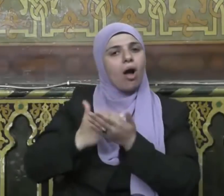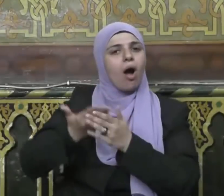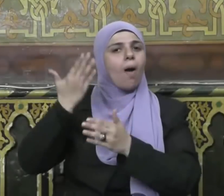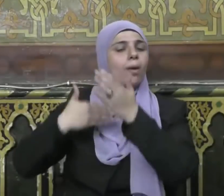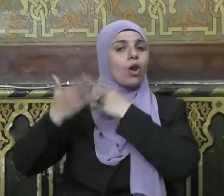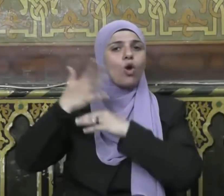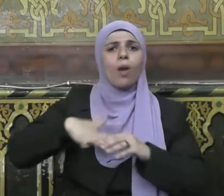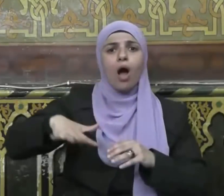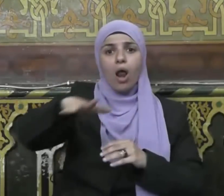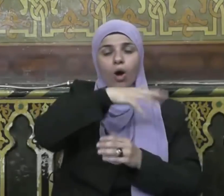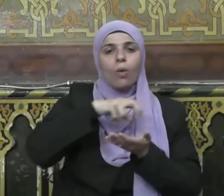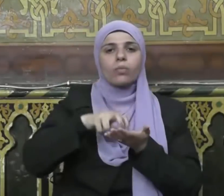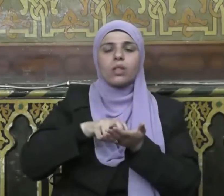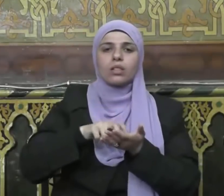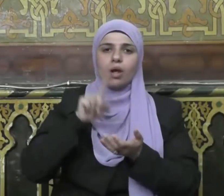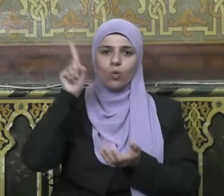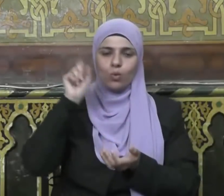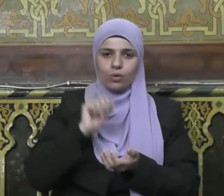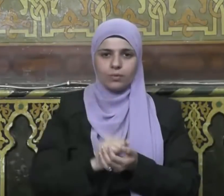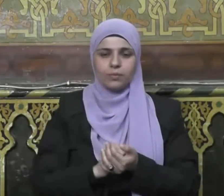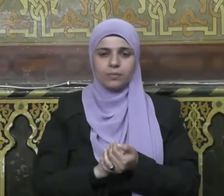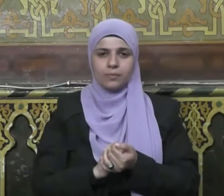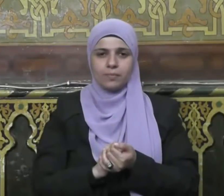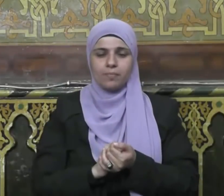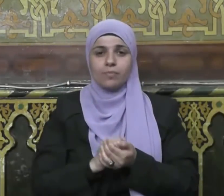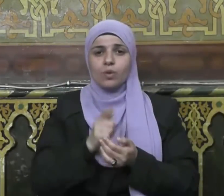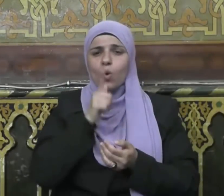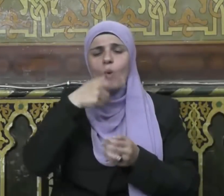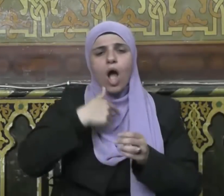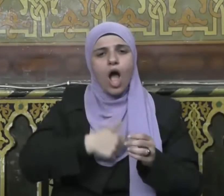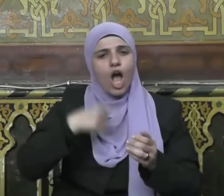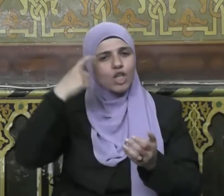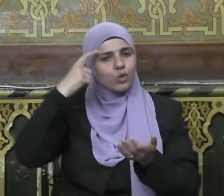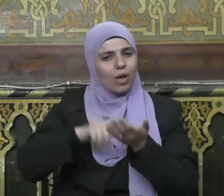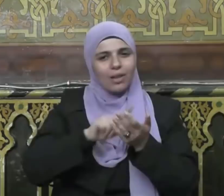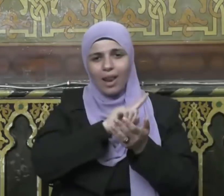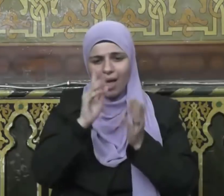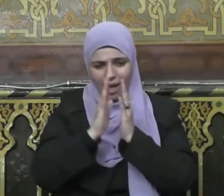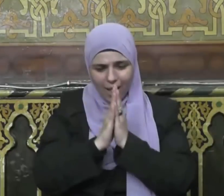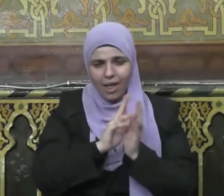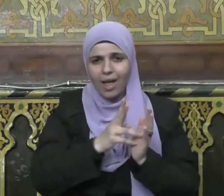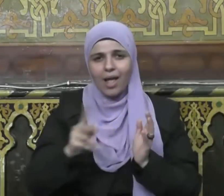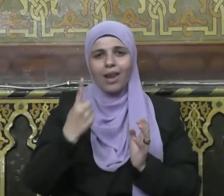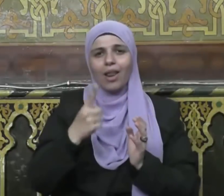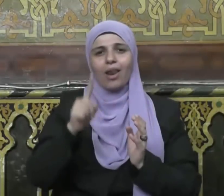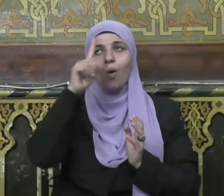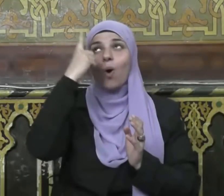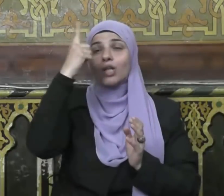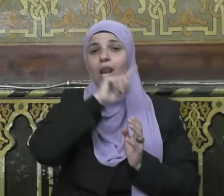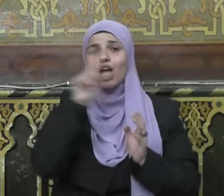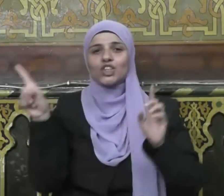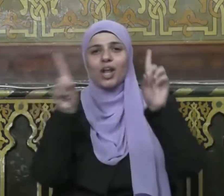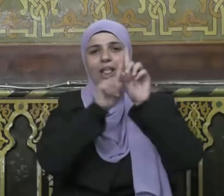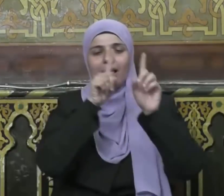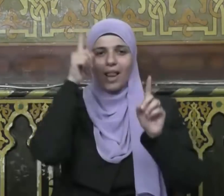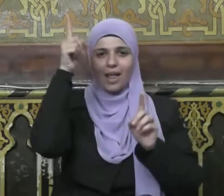وأشهد أن لا إله إلا الله وحده لا شريك له وأشهد أن سيدنا ونبينا محمدًا عبده